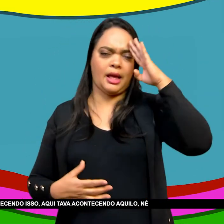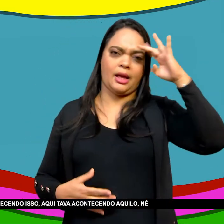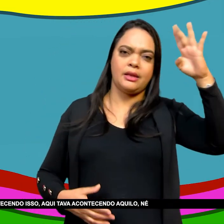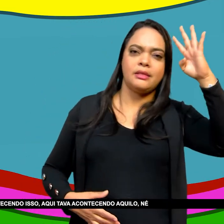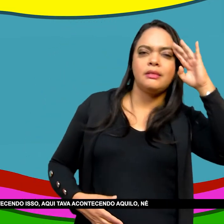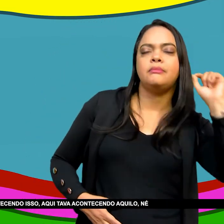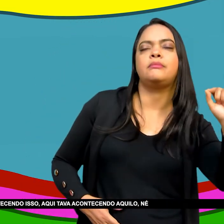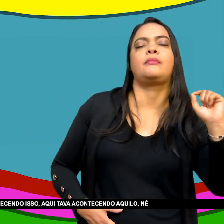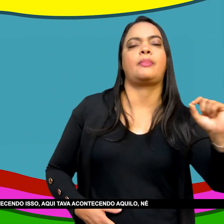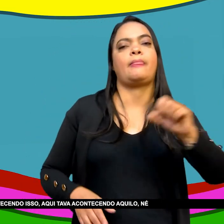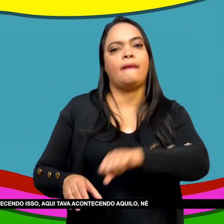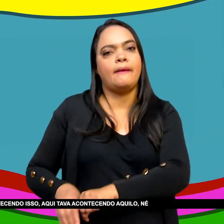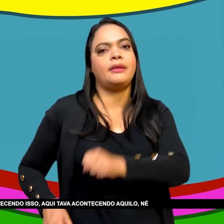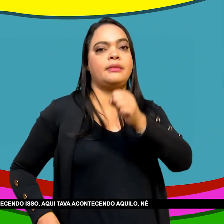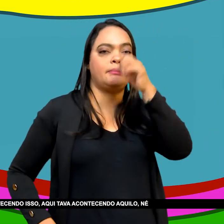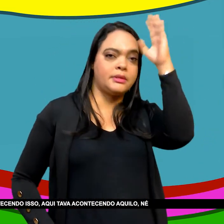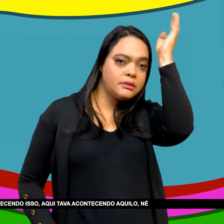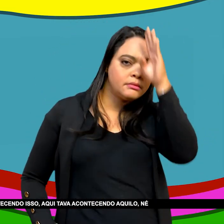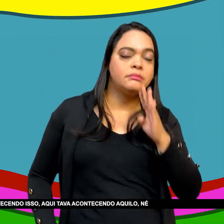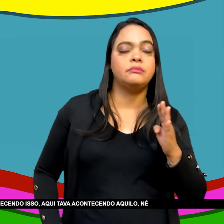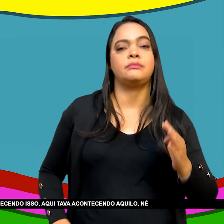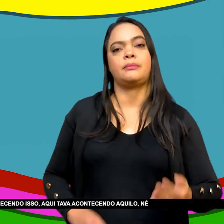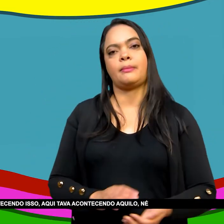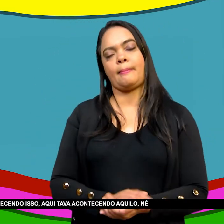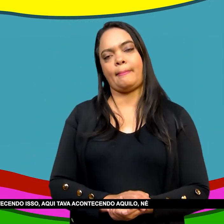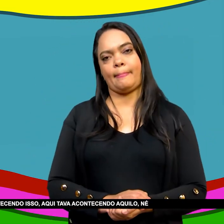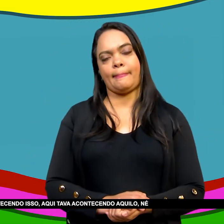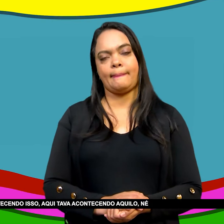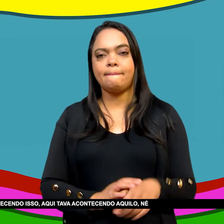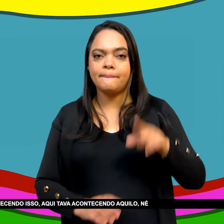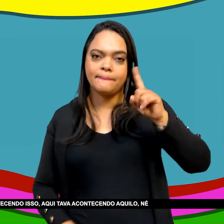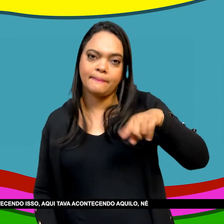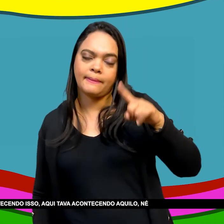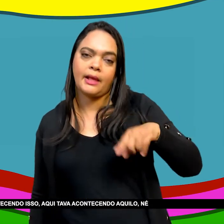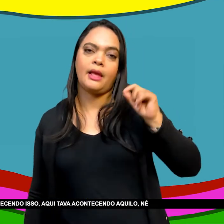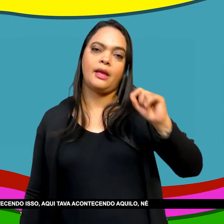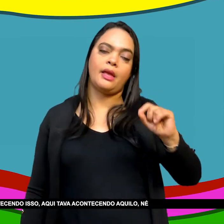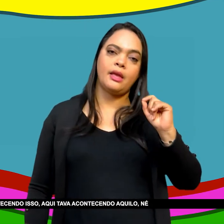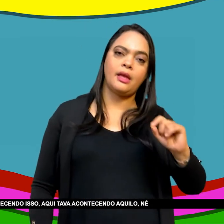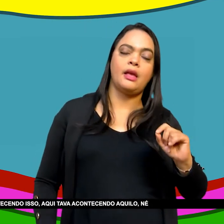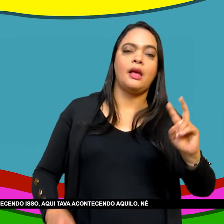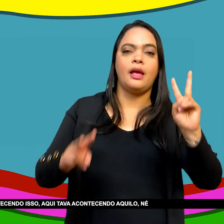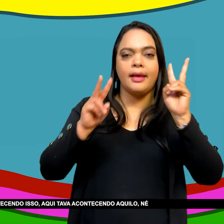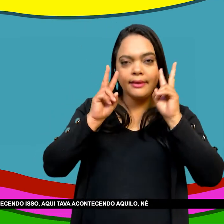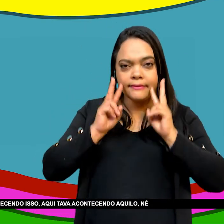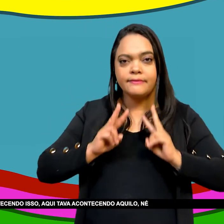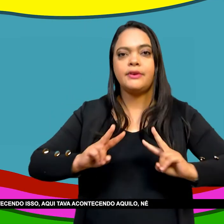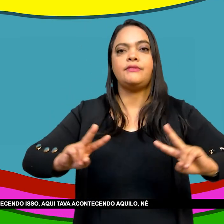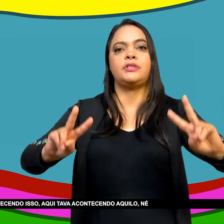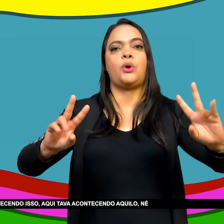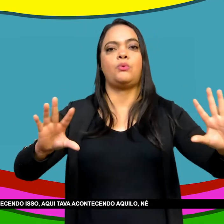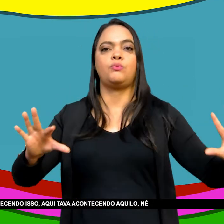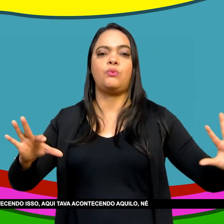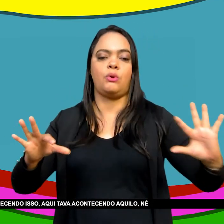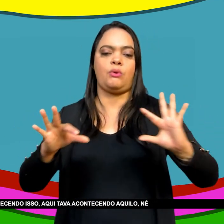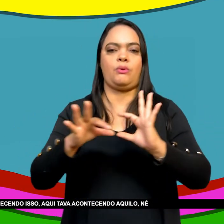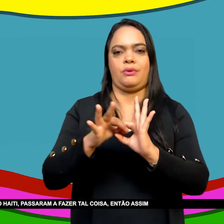conectar A esses processos Enquanto lá estava acontecendo isso Aqui estava acontecendo aquilo